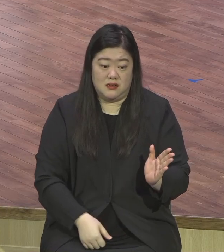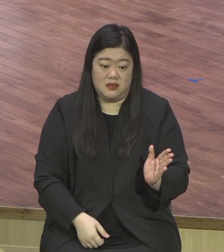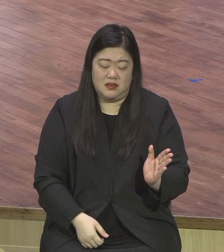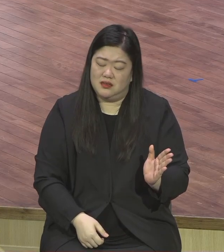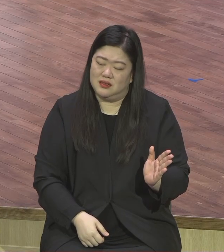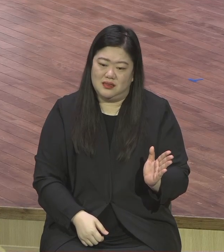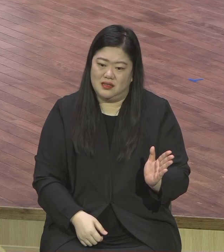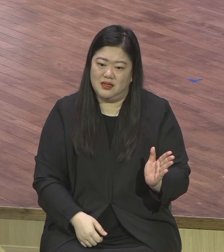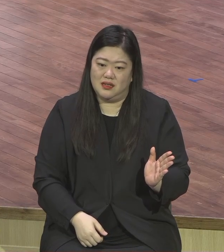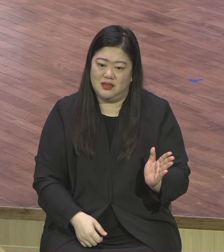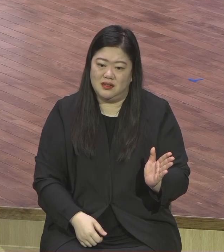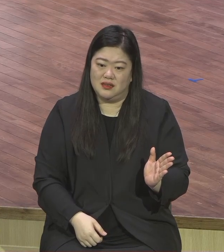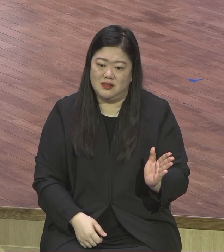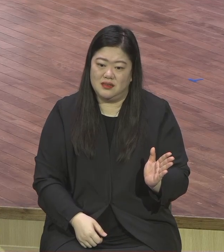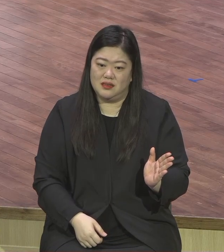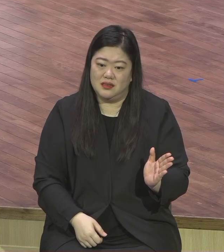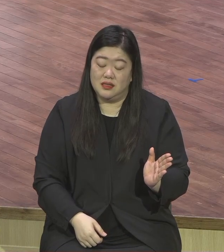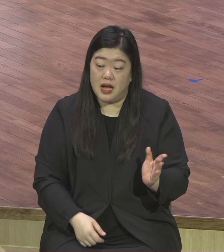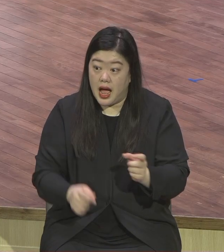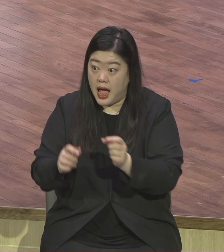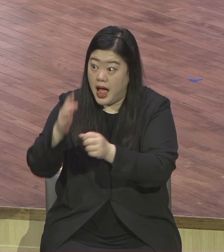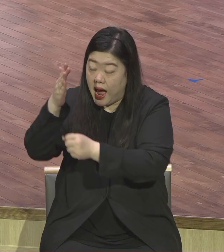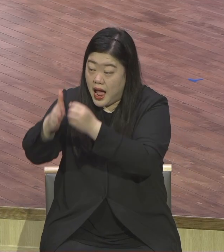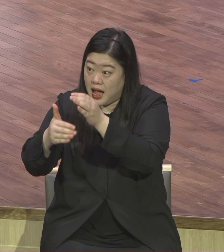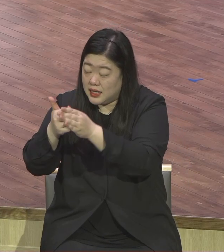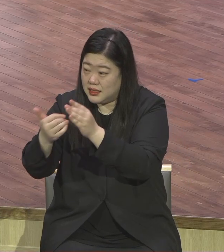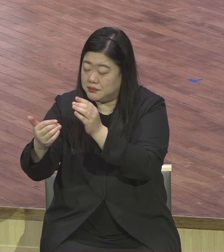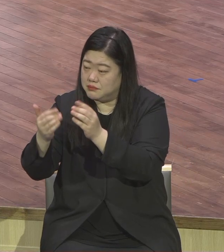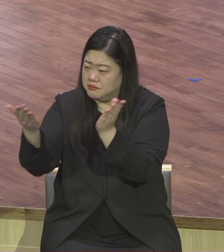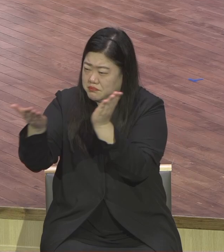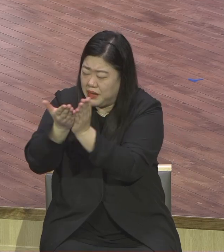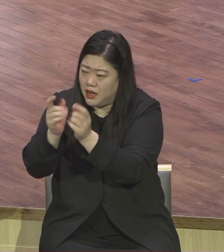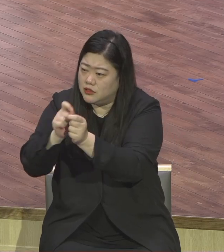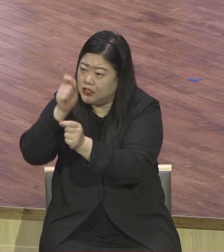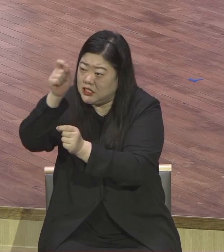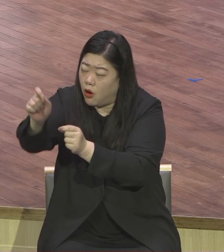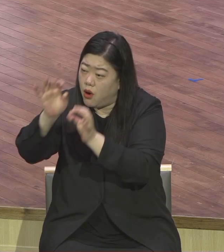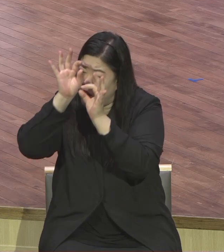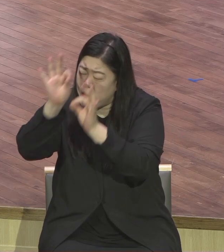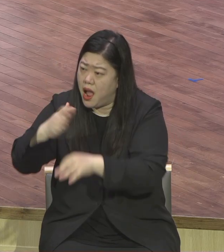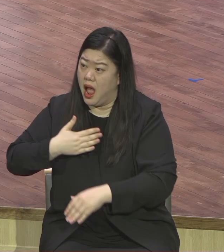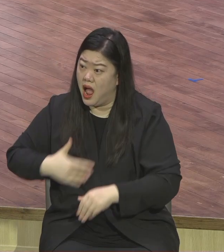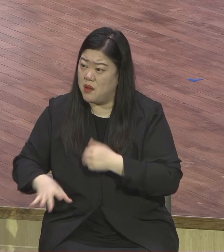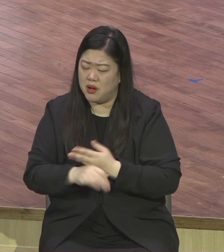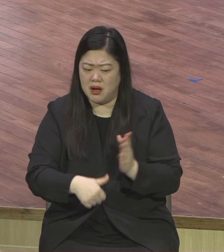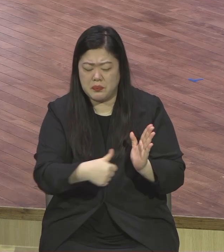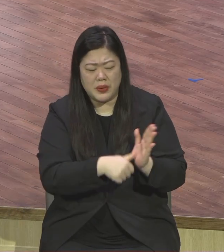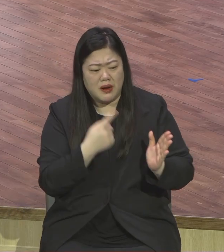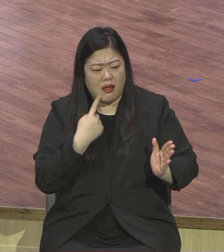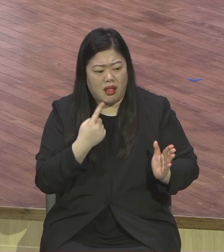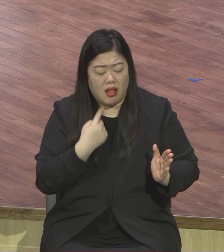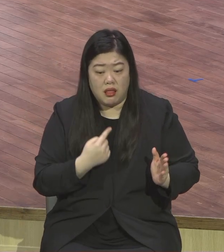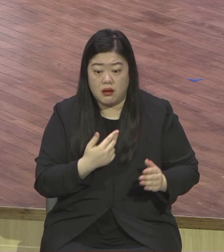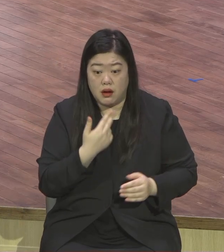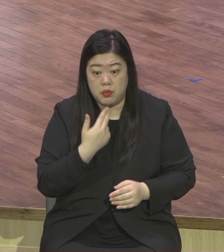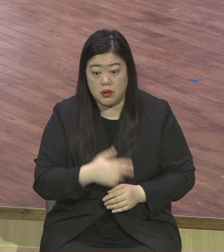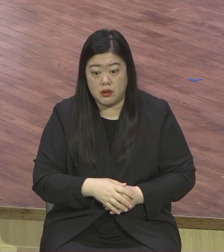바라보지 못하는 어리석은 사람의 표상입니다. 예수님께서는 이런 부자 청년의 모습과는 정반대로